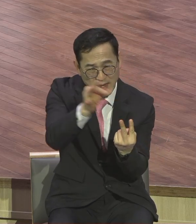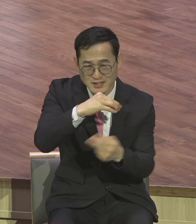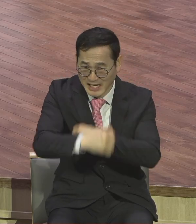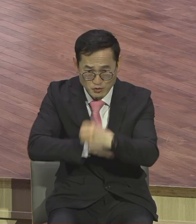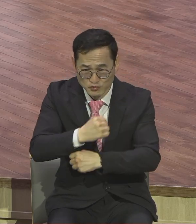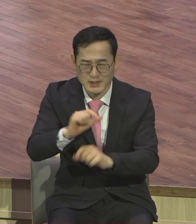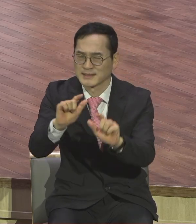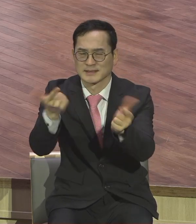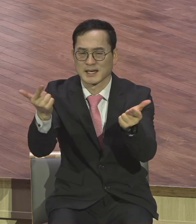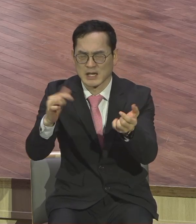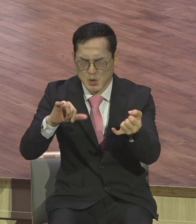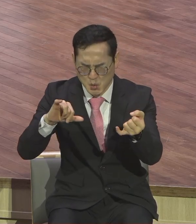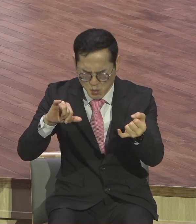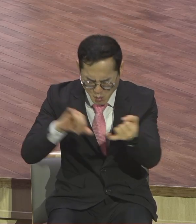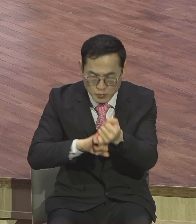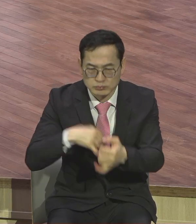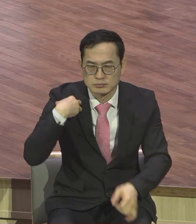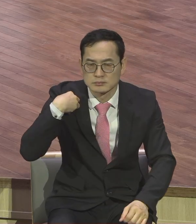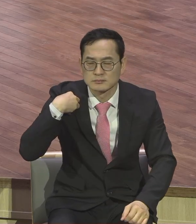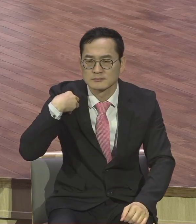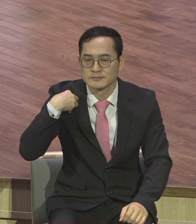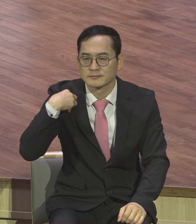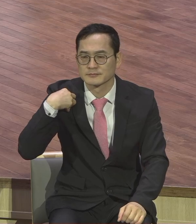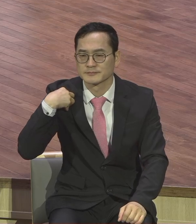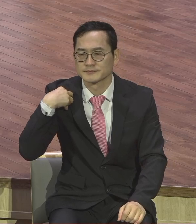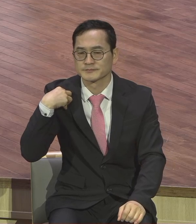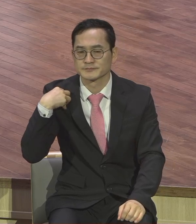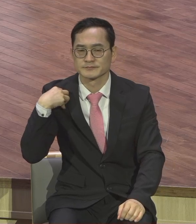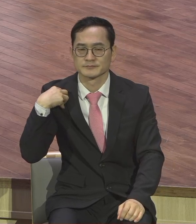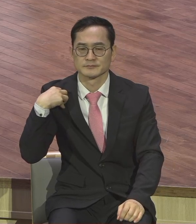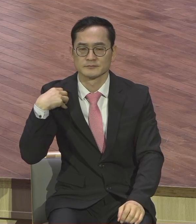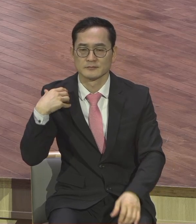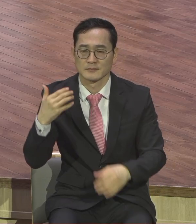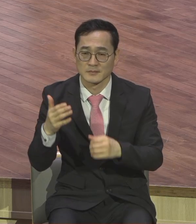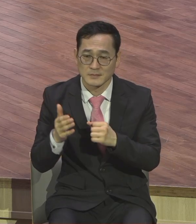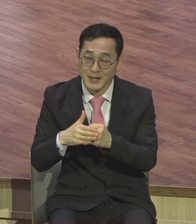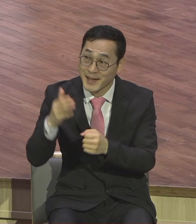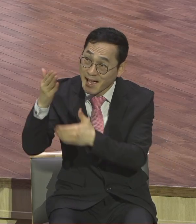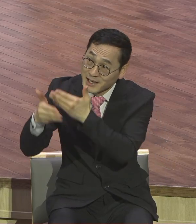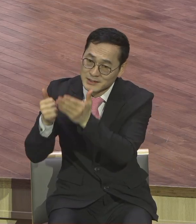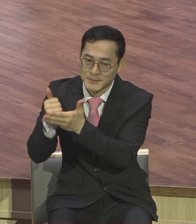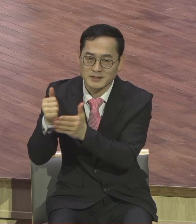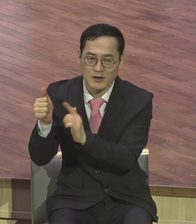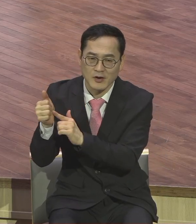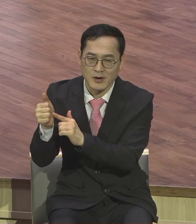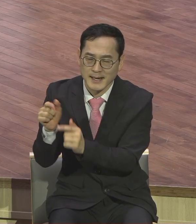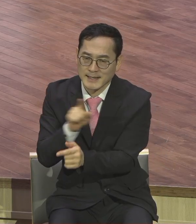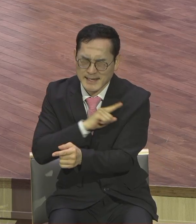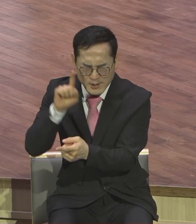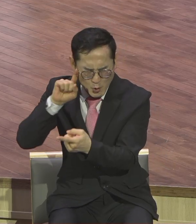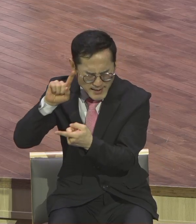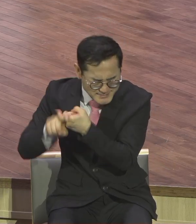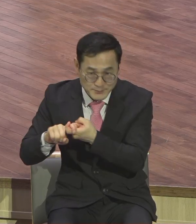필연성입니다 영계 모드 성도들 하나님의 최고 관심인 생명 살림일에 어린 집중하면서